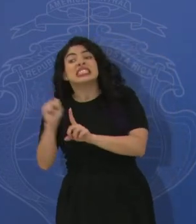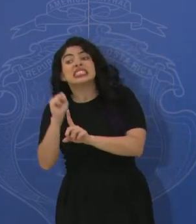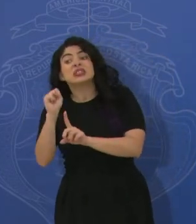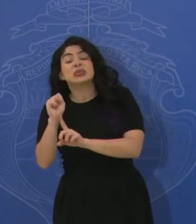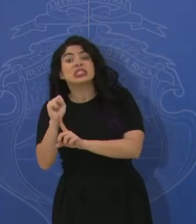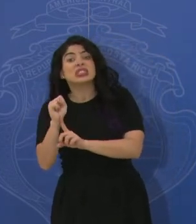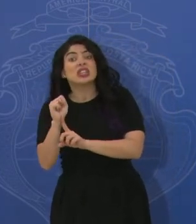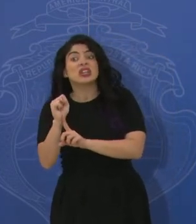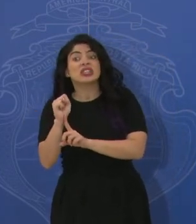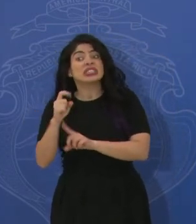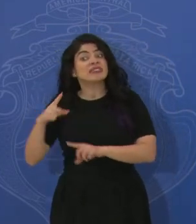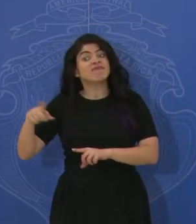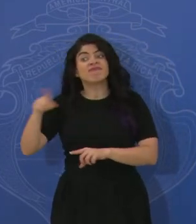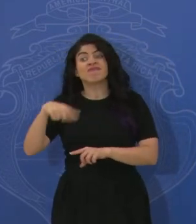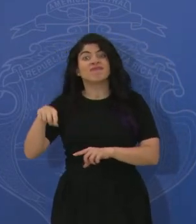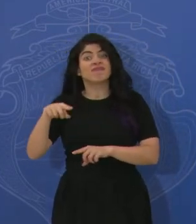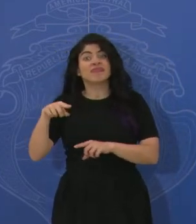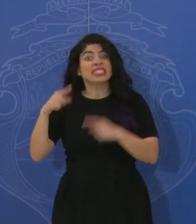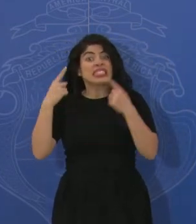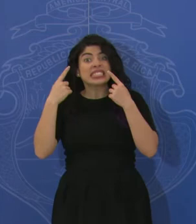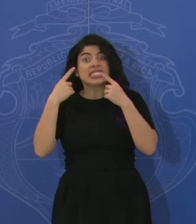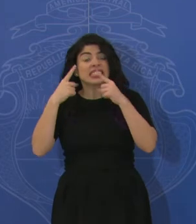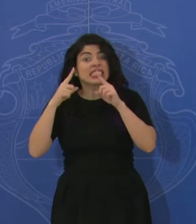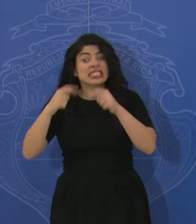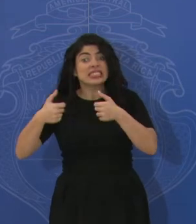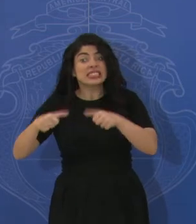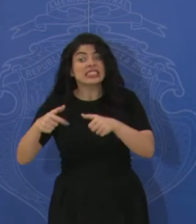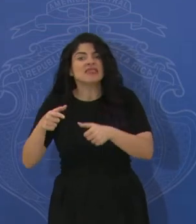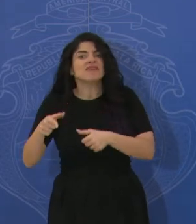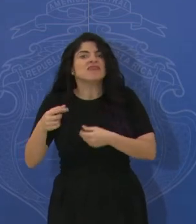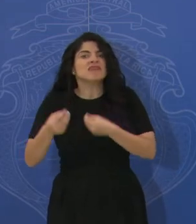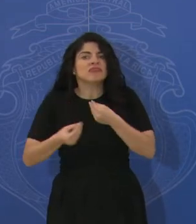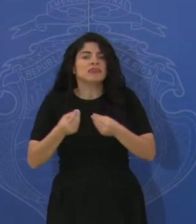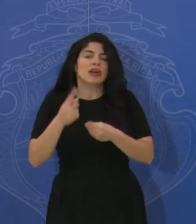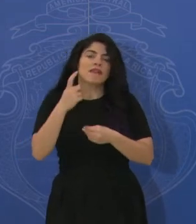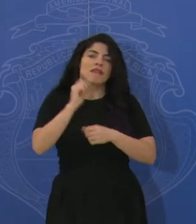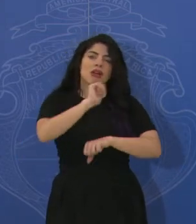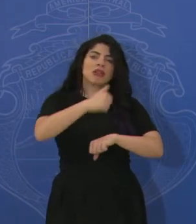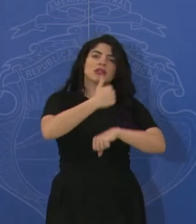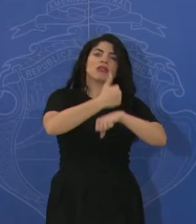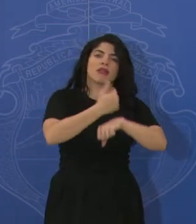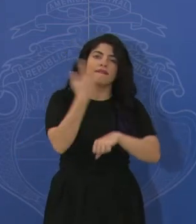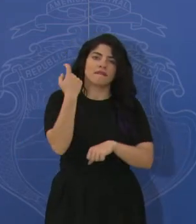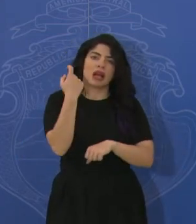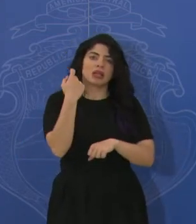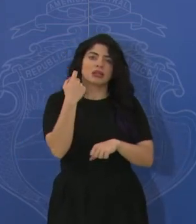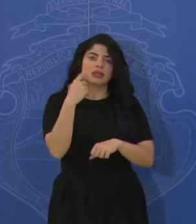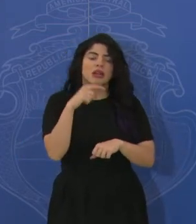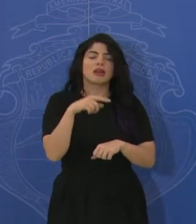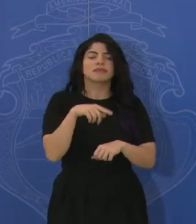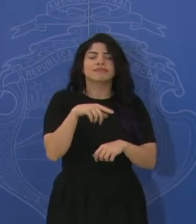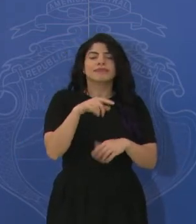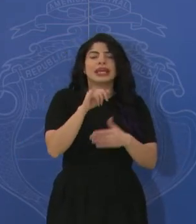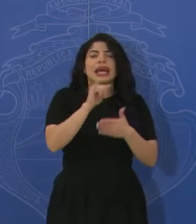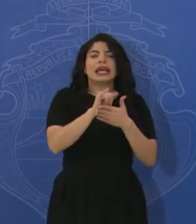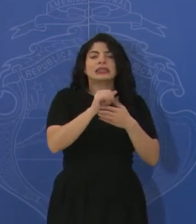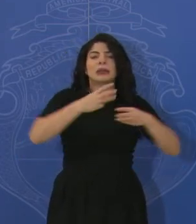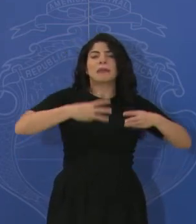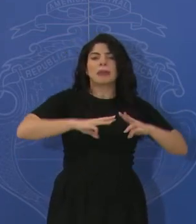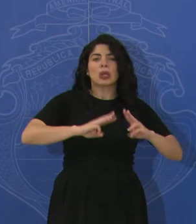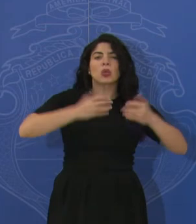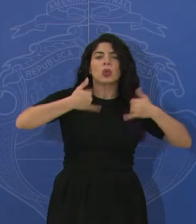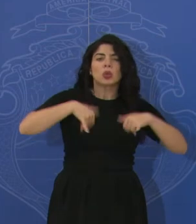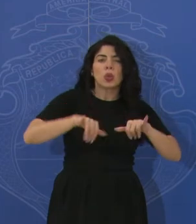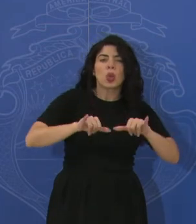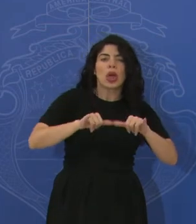haya la posibilidad de salir adelante. Esas son parte, digamos, de la mecánica que está